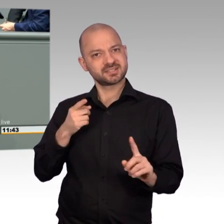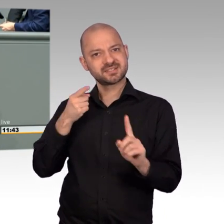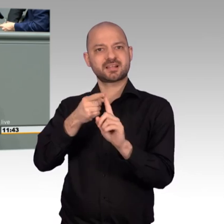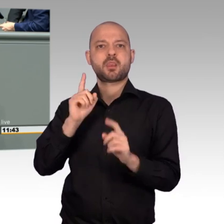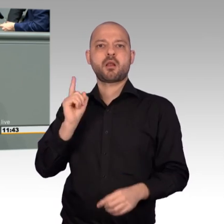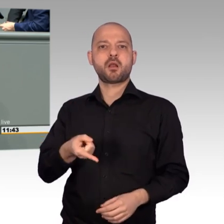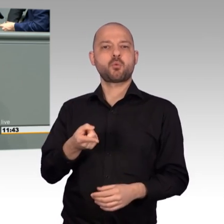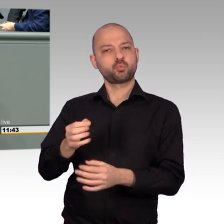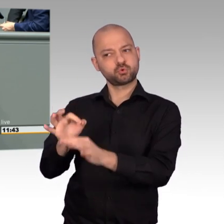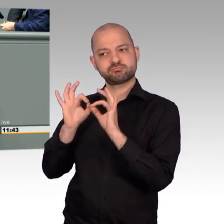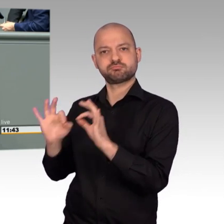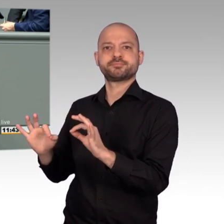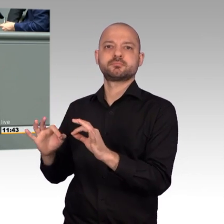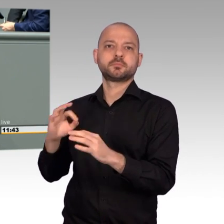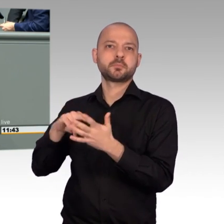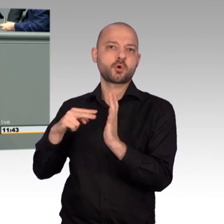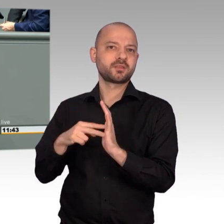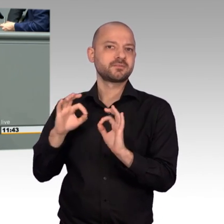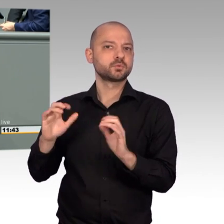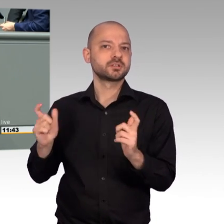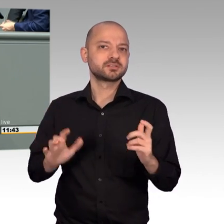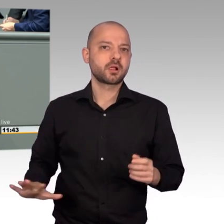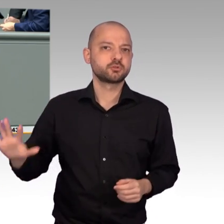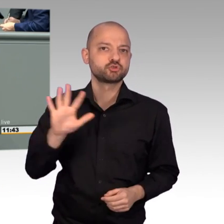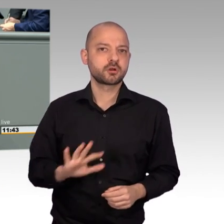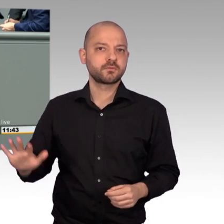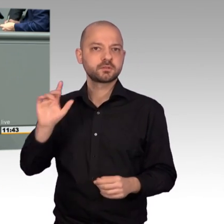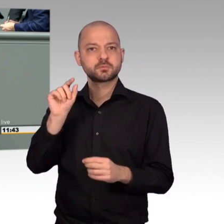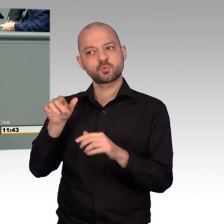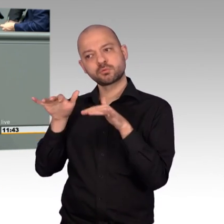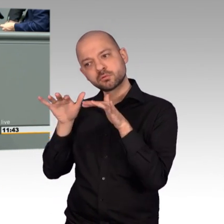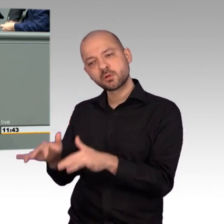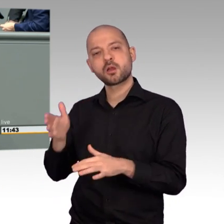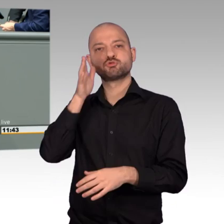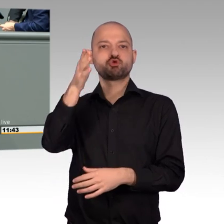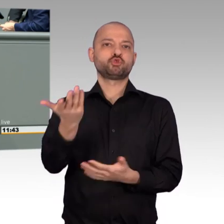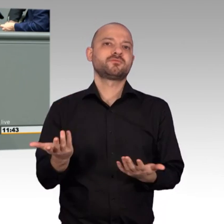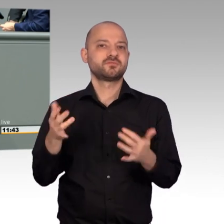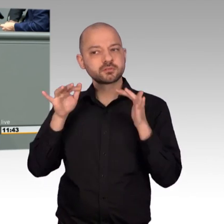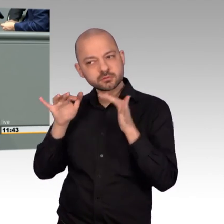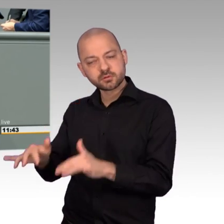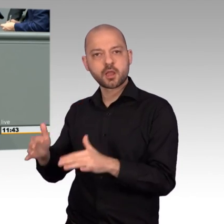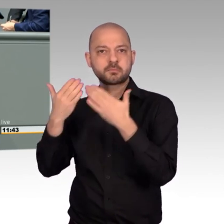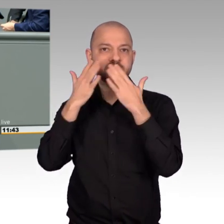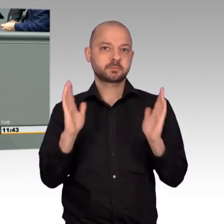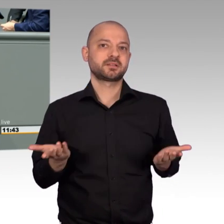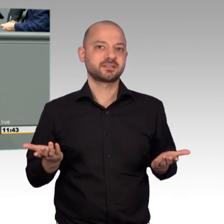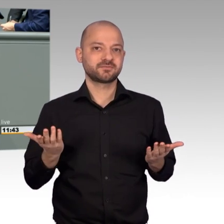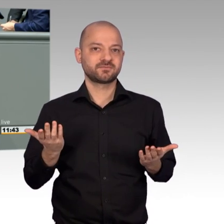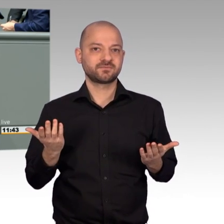Meine Damen und Herren, die Problemfelder im Nahen und Mittleren Osten sind uns hinreichend bekannt. Wir erleben trotzdem derzeit